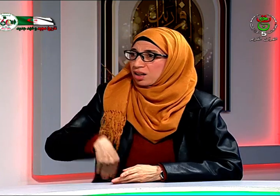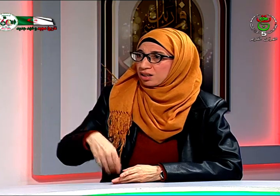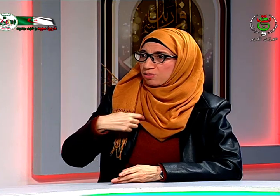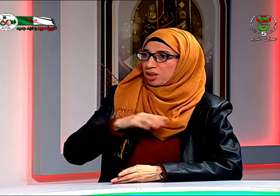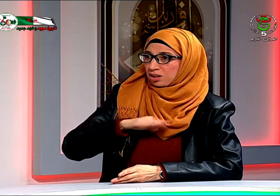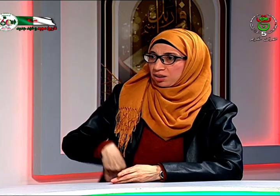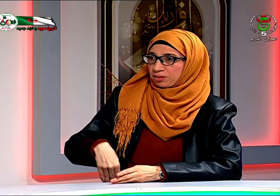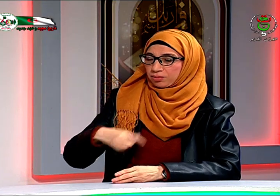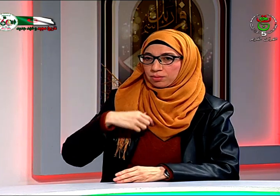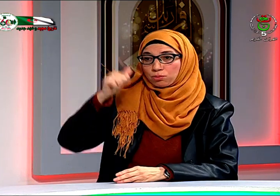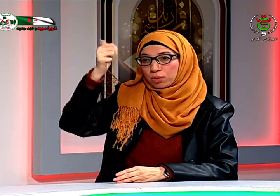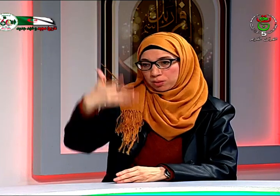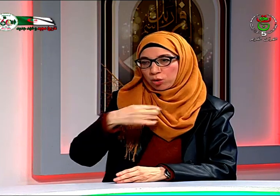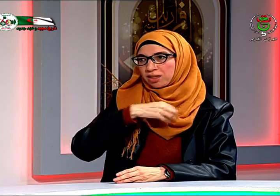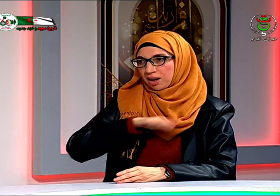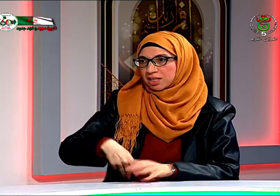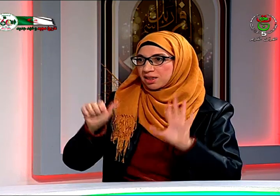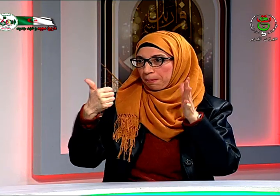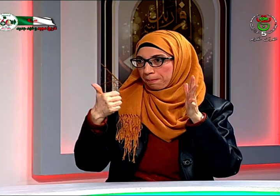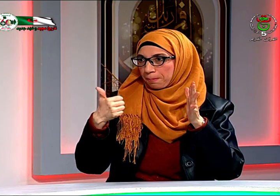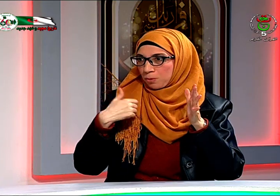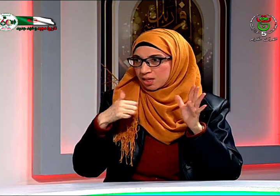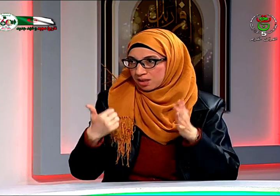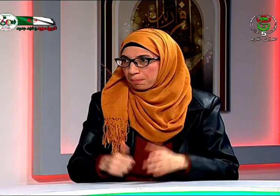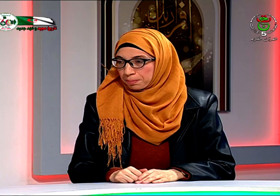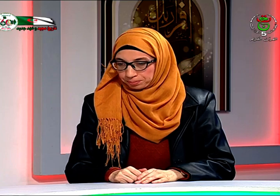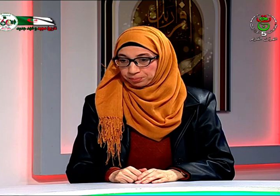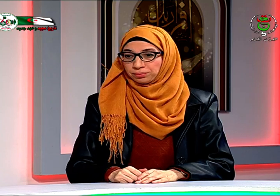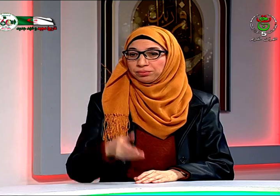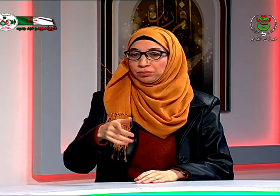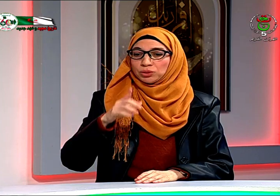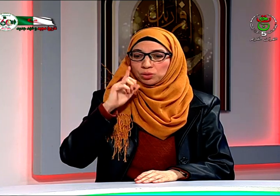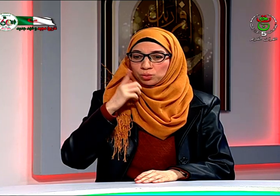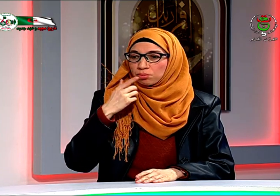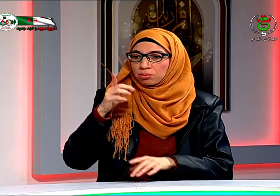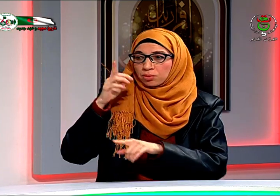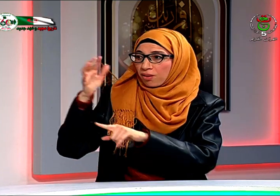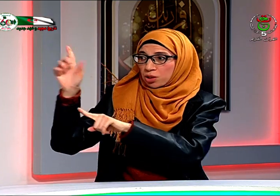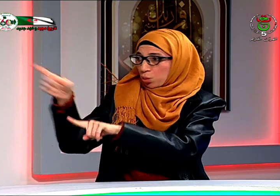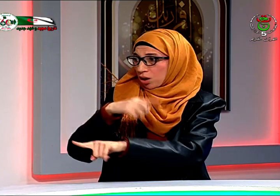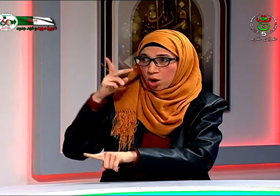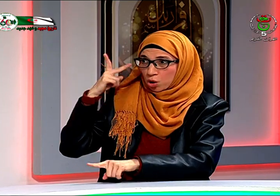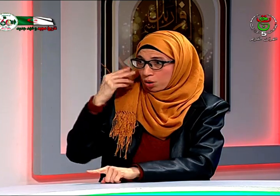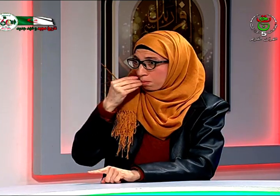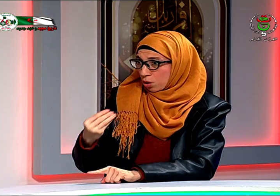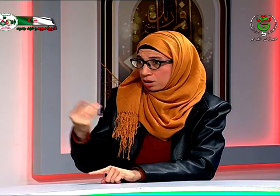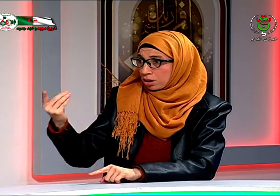نعم أنا آخر الأولاد يعني كلهم يسمعون أنا رقم ستة يعني كل أخواتي وإخوتي